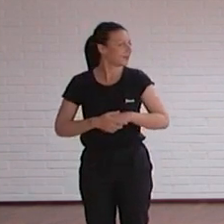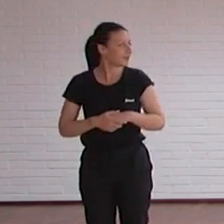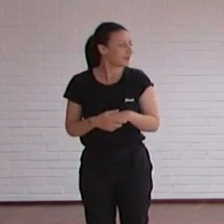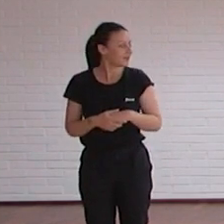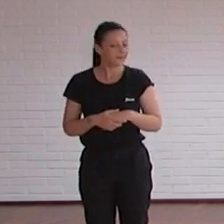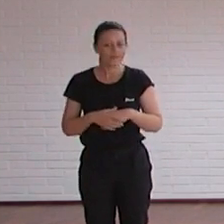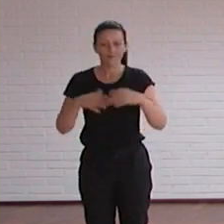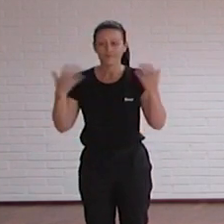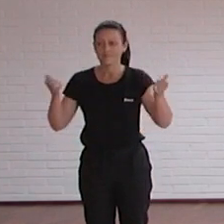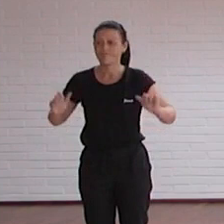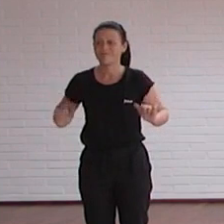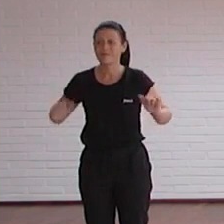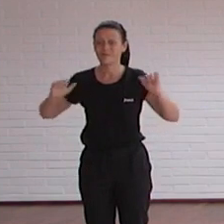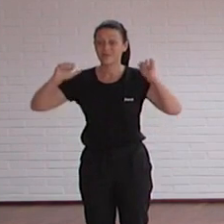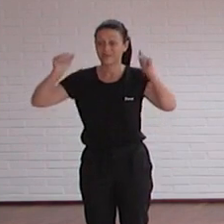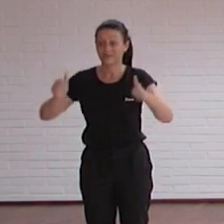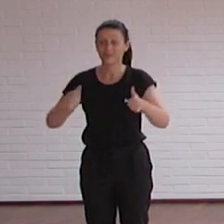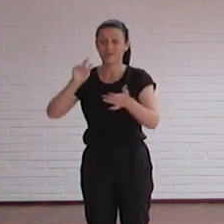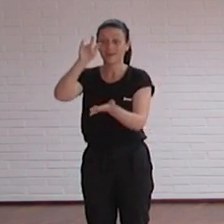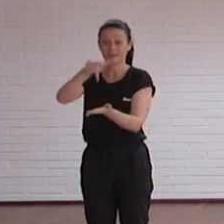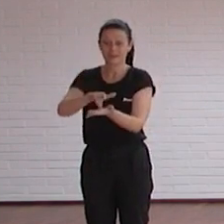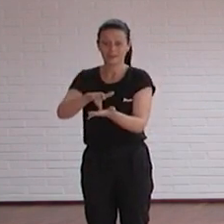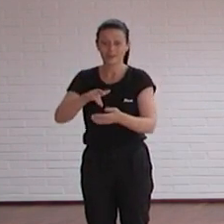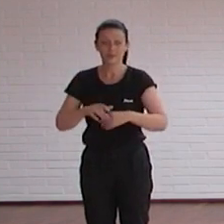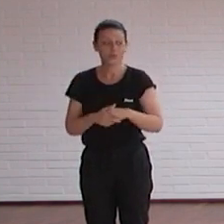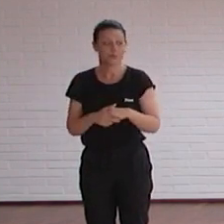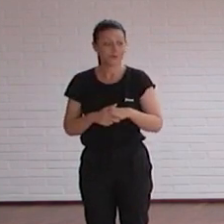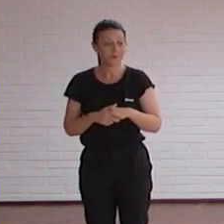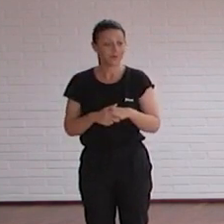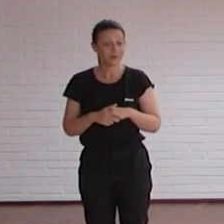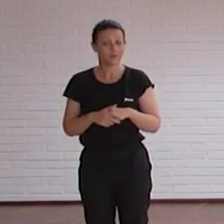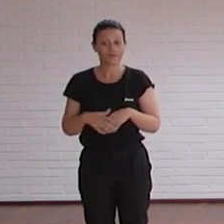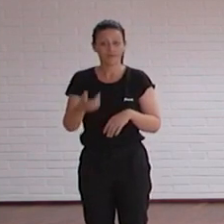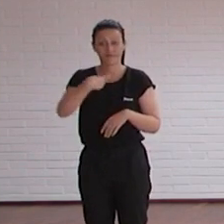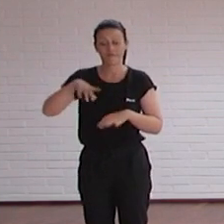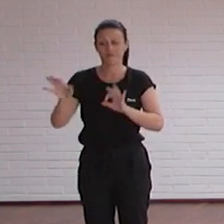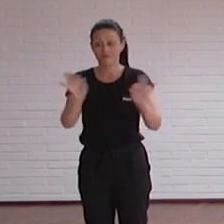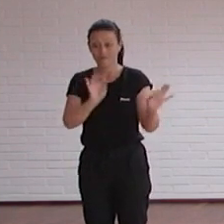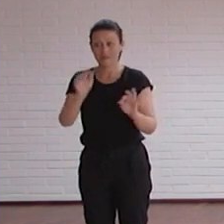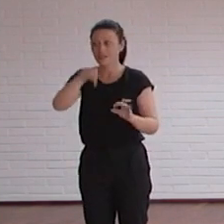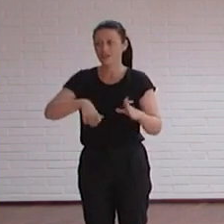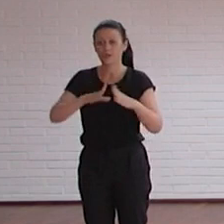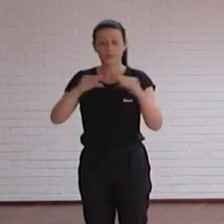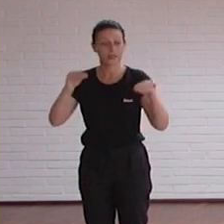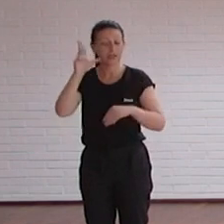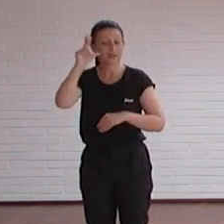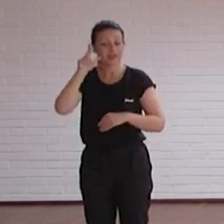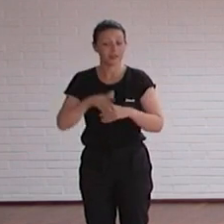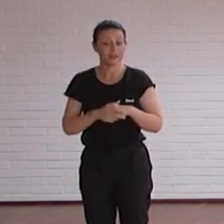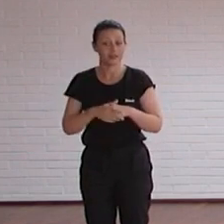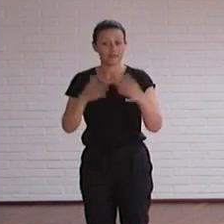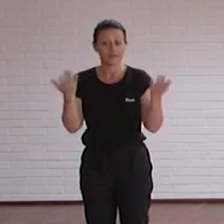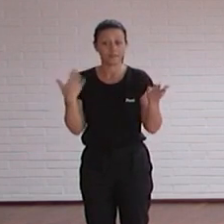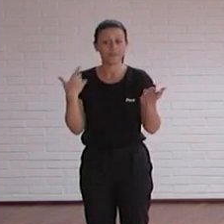Bueno, vamos a empezar el acto que hemos preparado en la Universidad de Alicante para